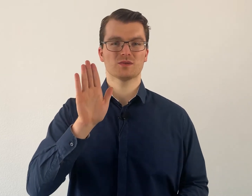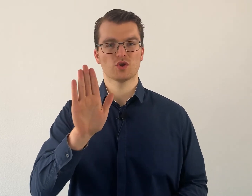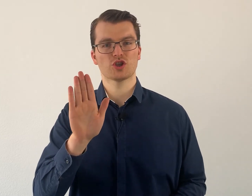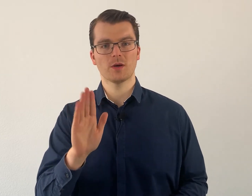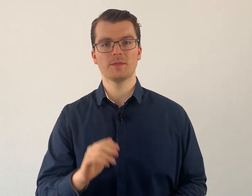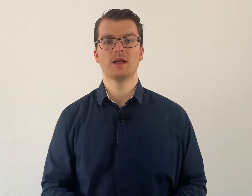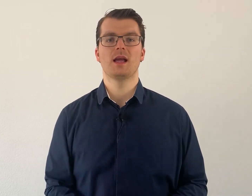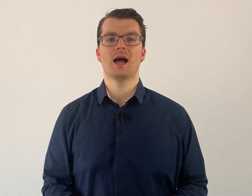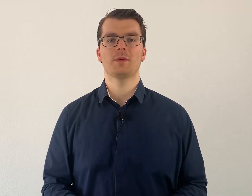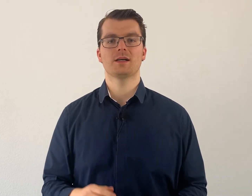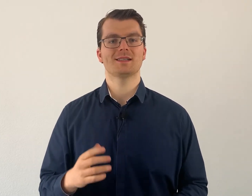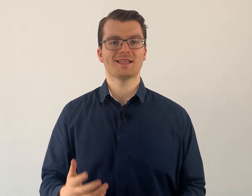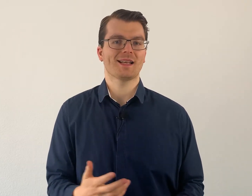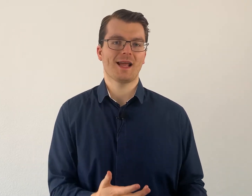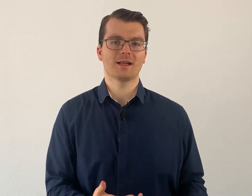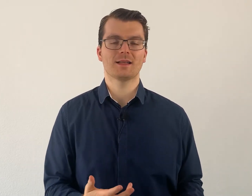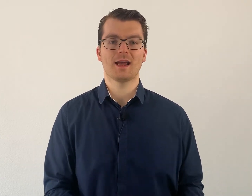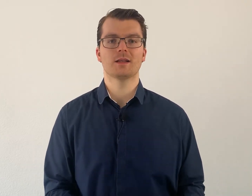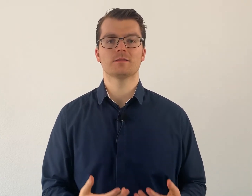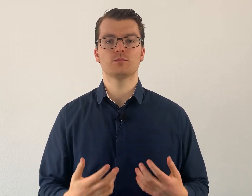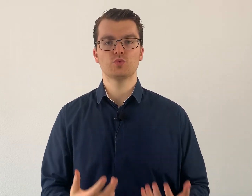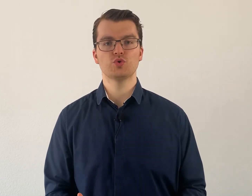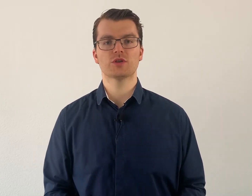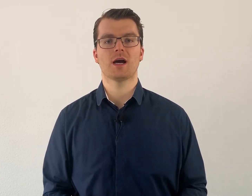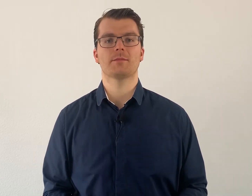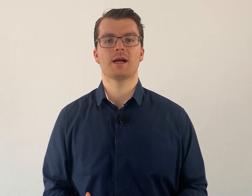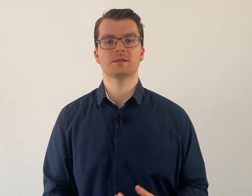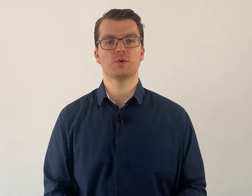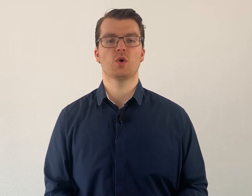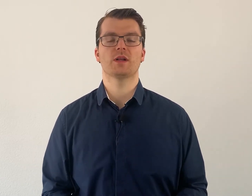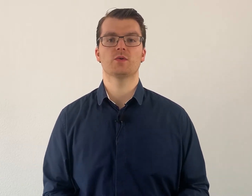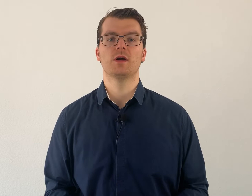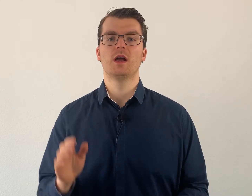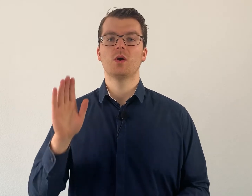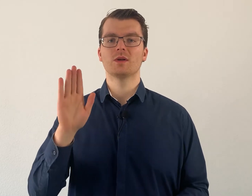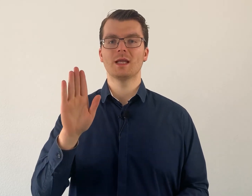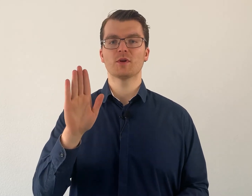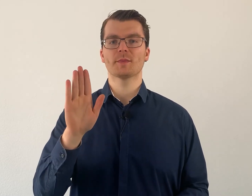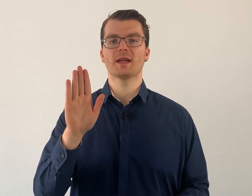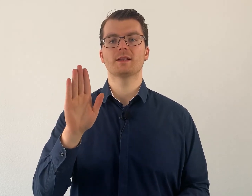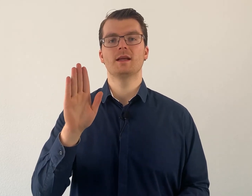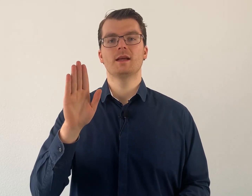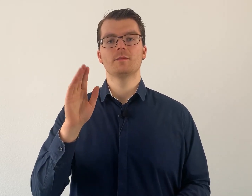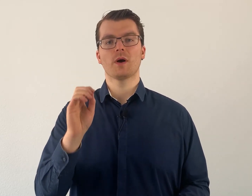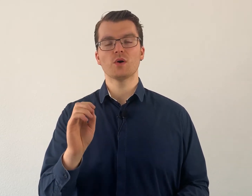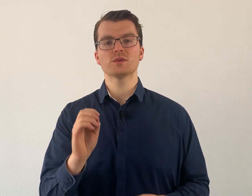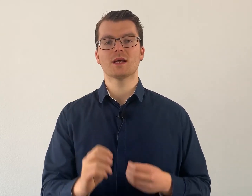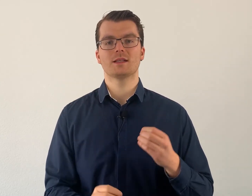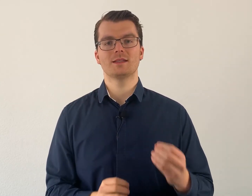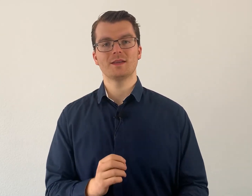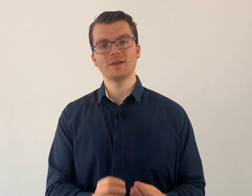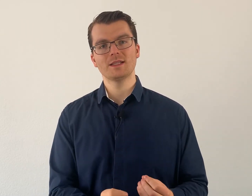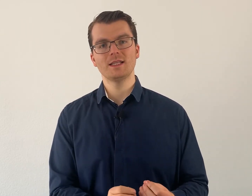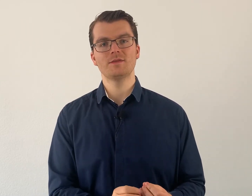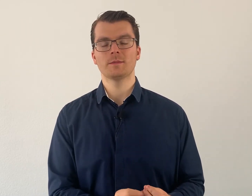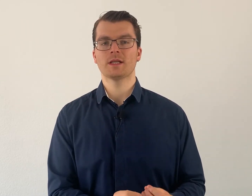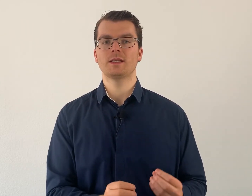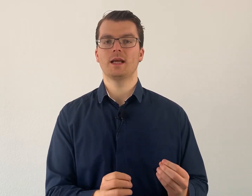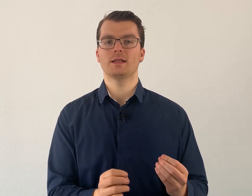noch Stopp, aber es hat eigentlich keinen Buchstaben als Bedeutung. Und dementsprechend brauchst du dann definitiv jemanden, der dir